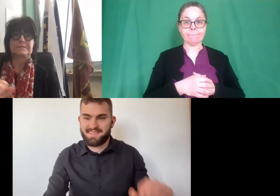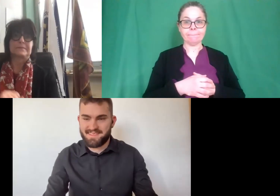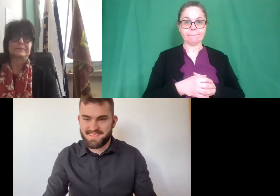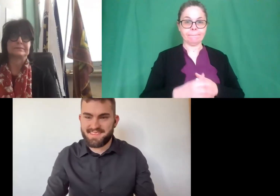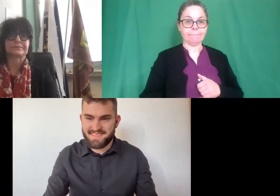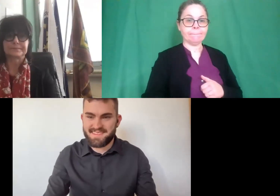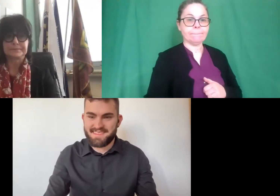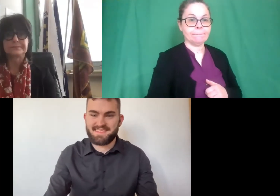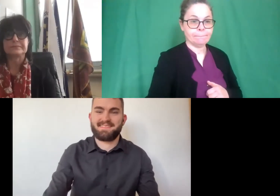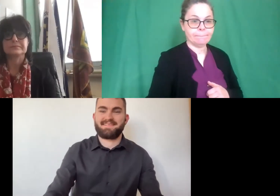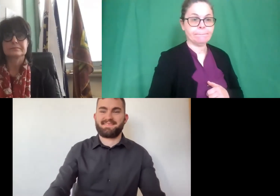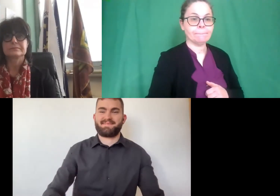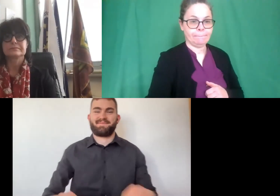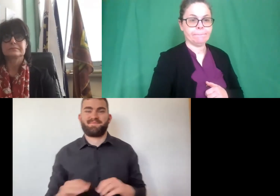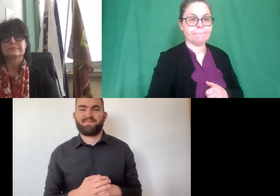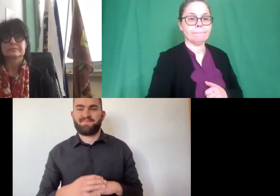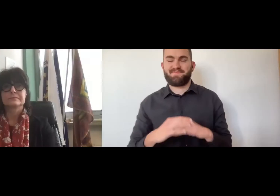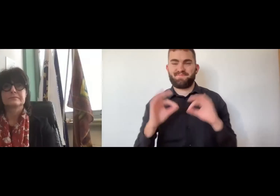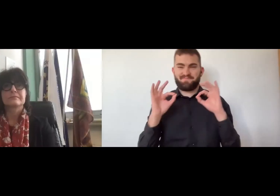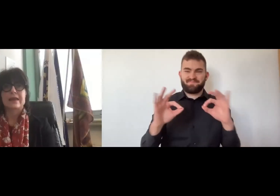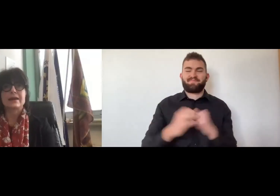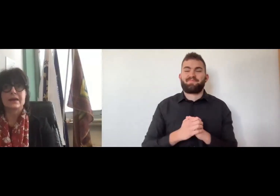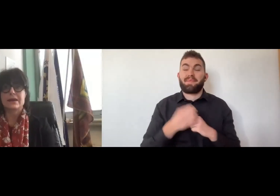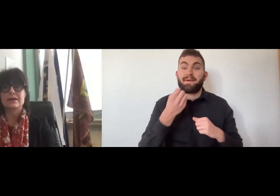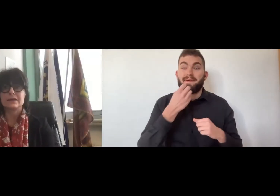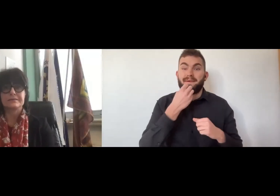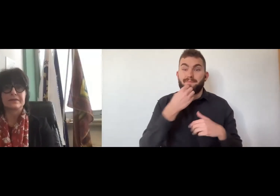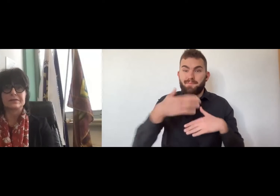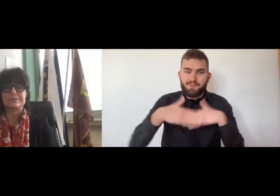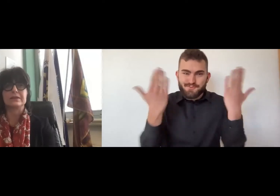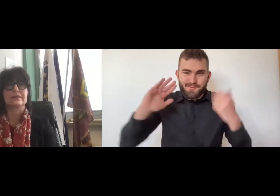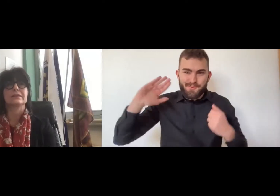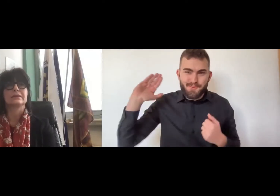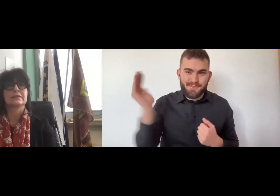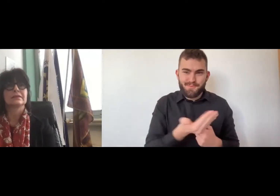E si può togliere anche Marianna dal PIN? Grazie.